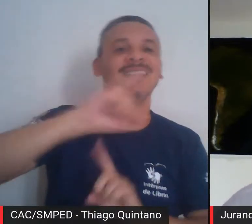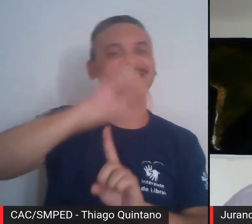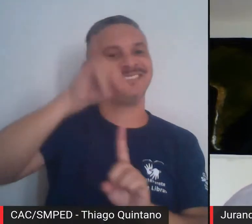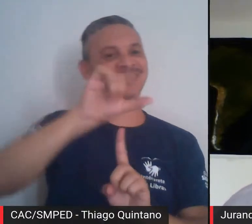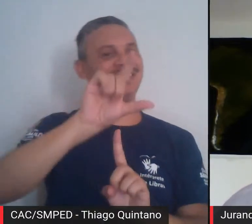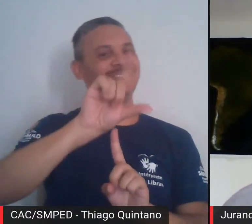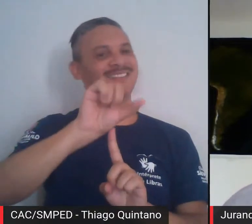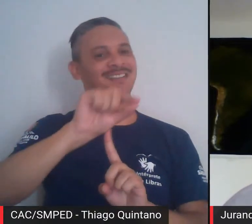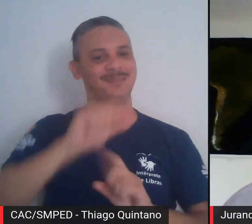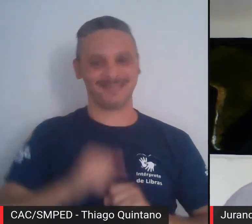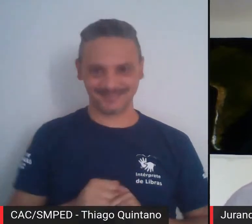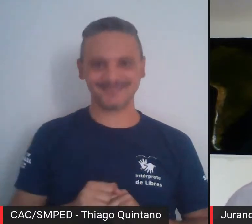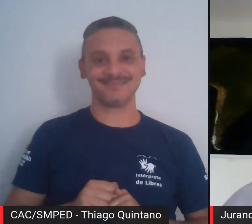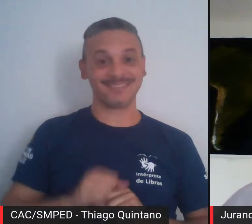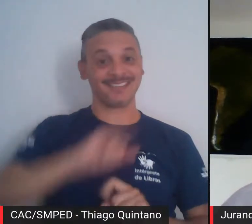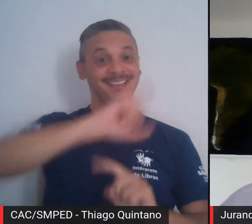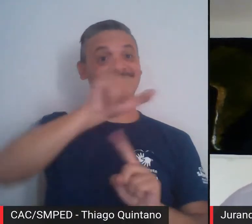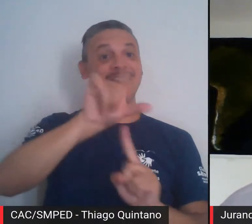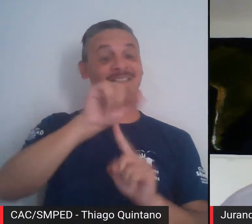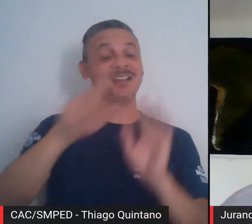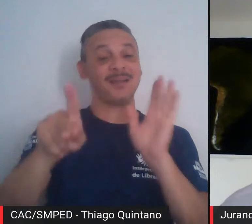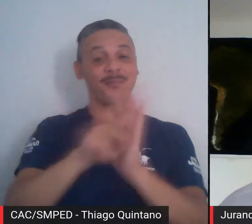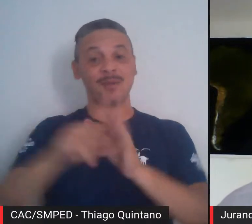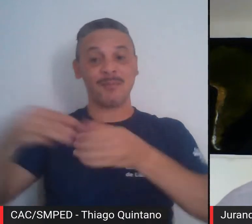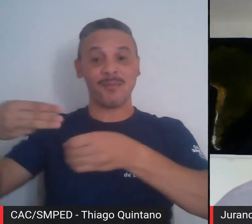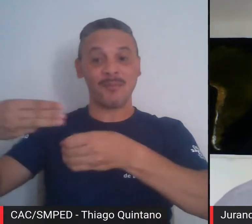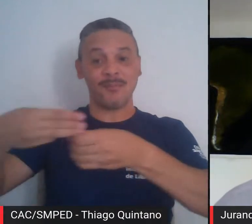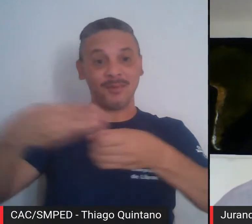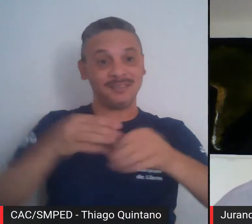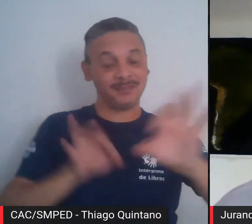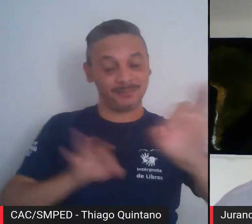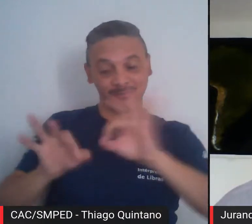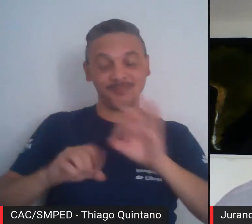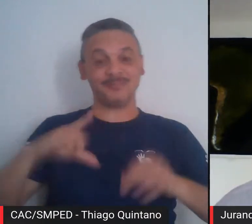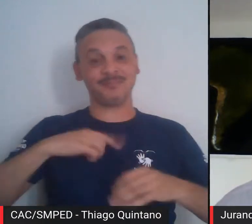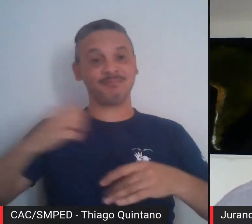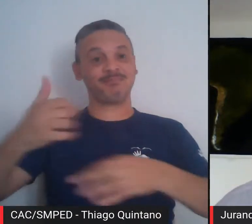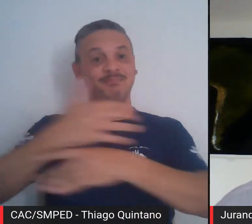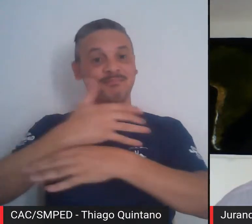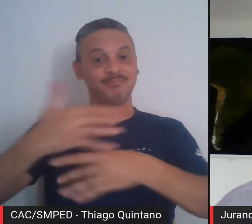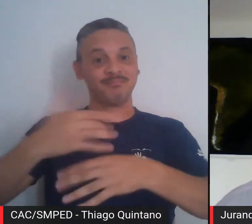símbolo do município, ele é um símbolo da cidade. E,